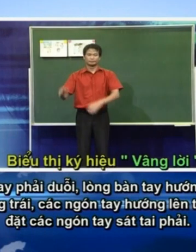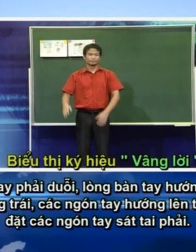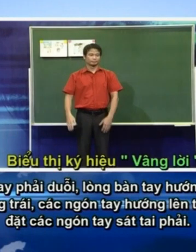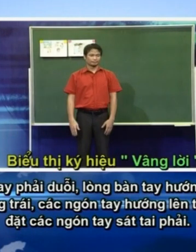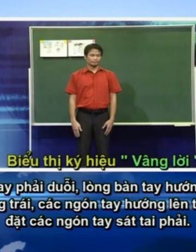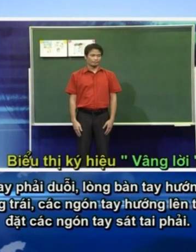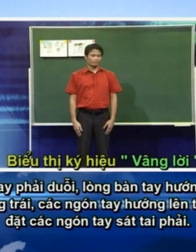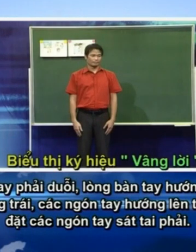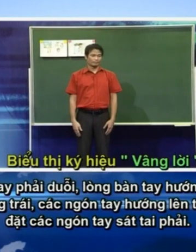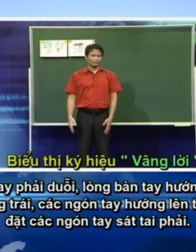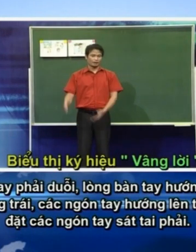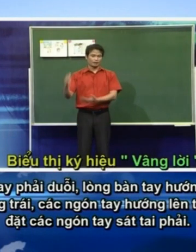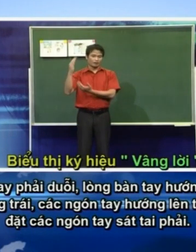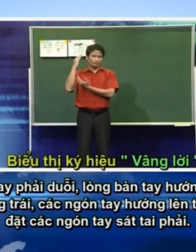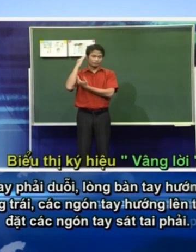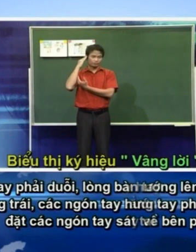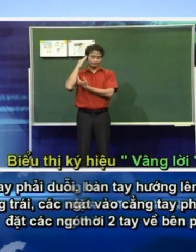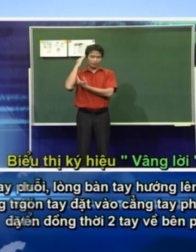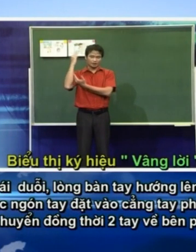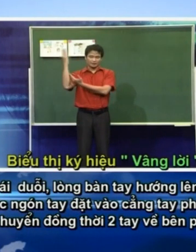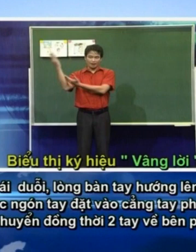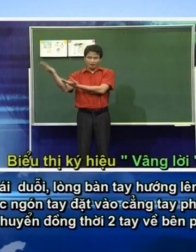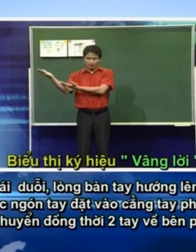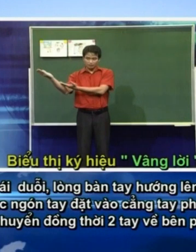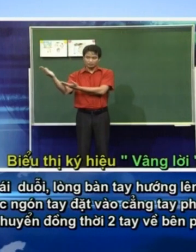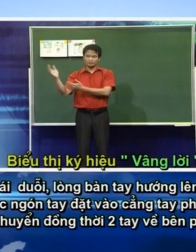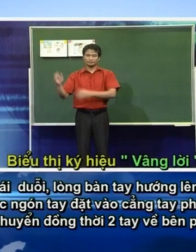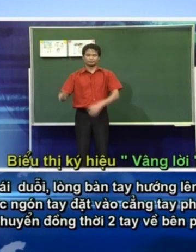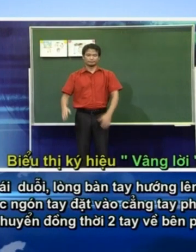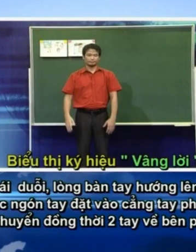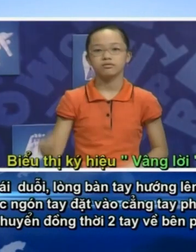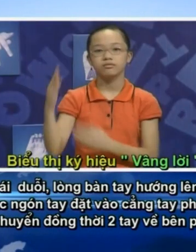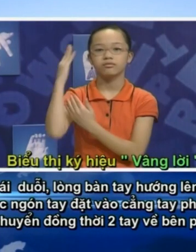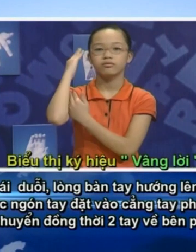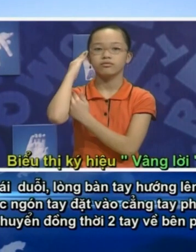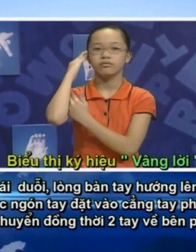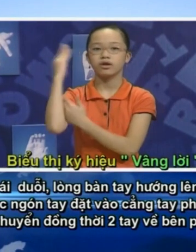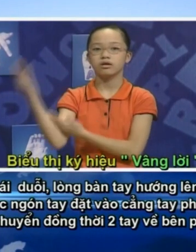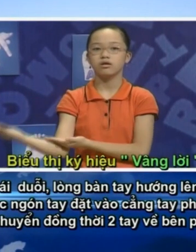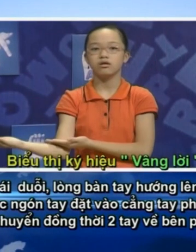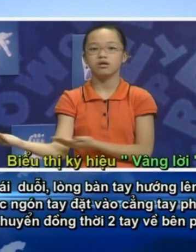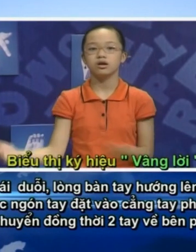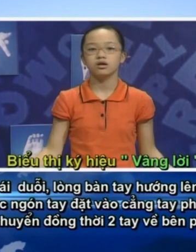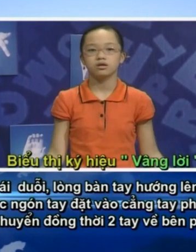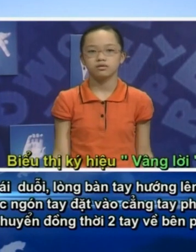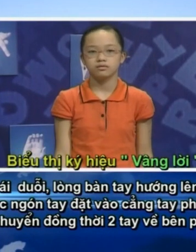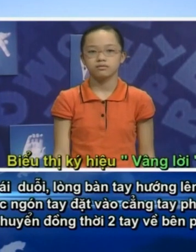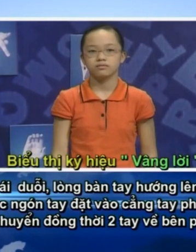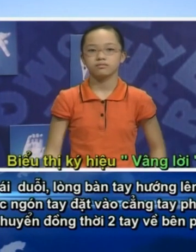Đặt các ngón tay sát tay phải Tay trái rưỡi Lòng bàn tay hướng lên trên Các ngón tay đặt vào cẳng tay phải